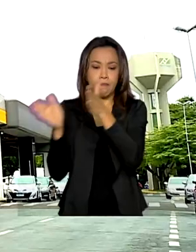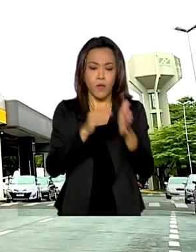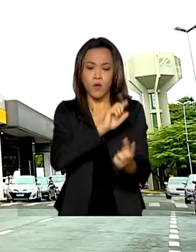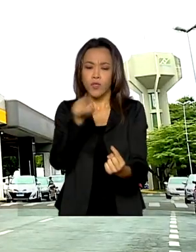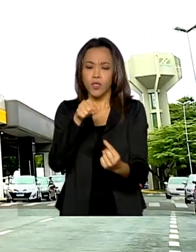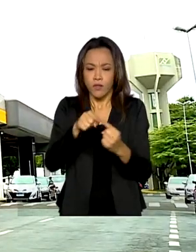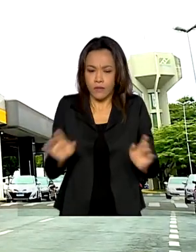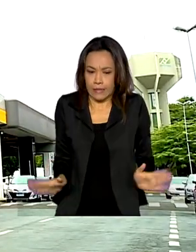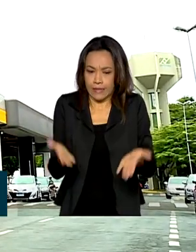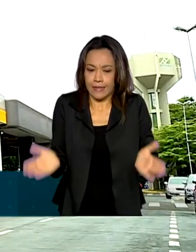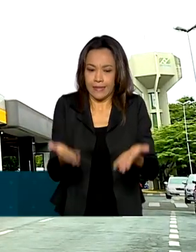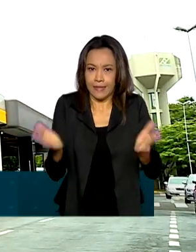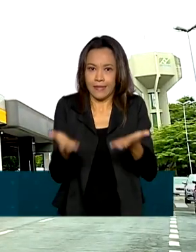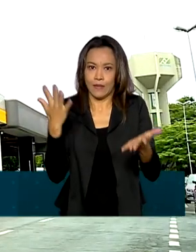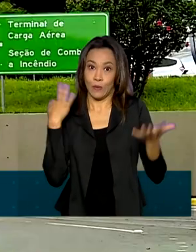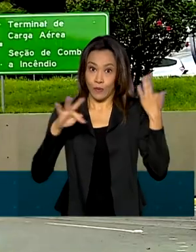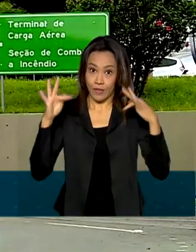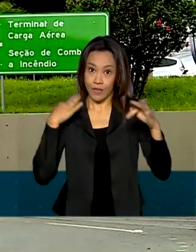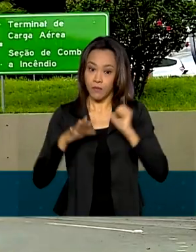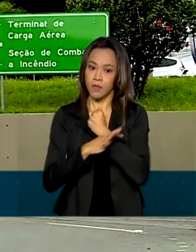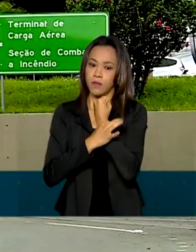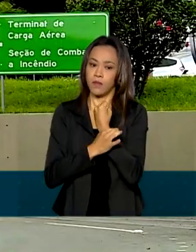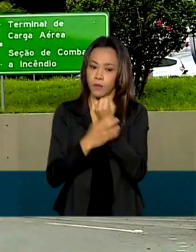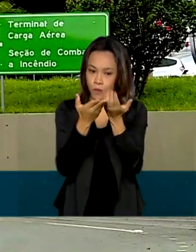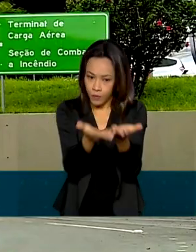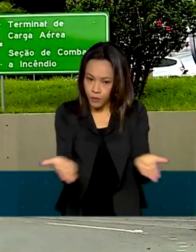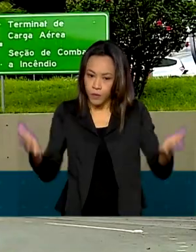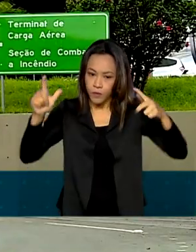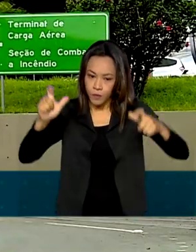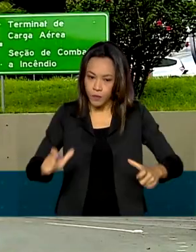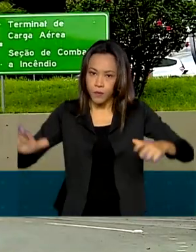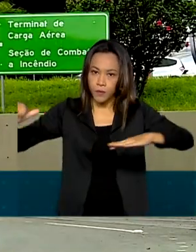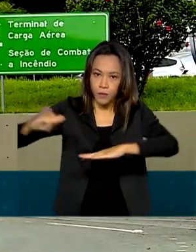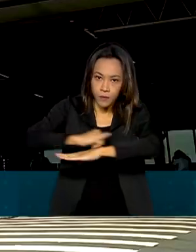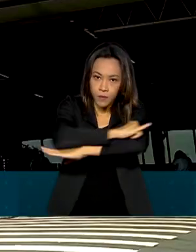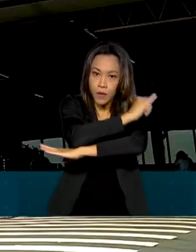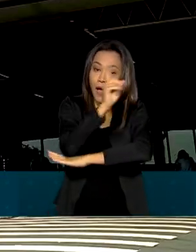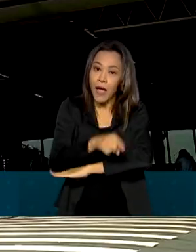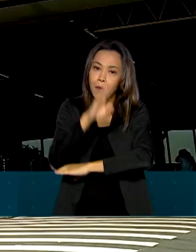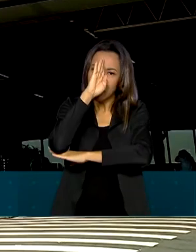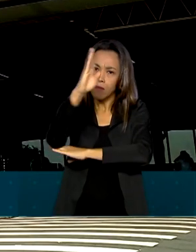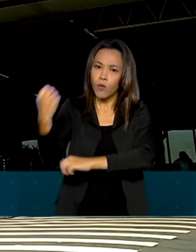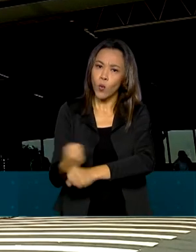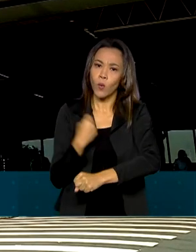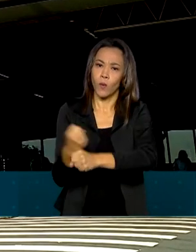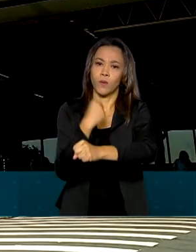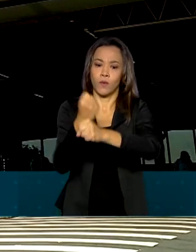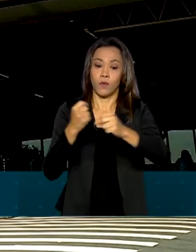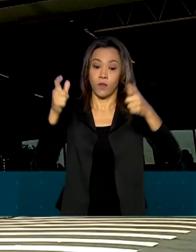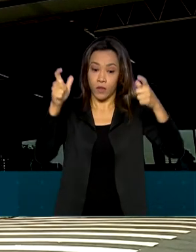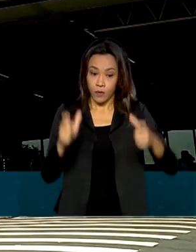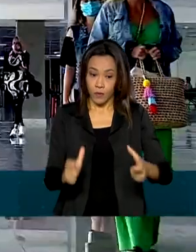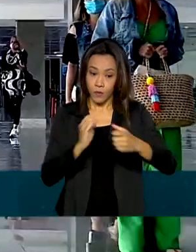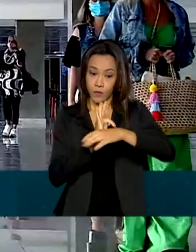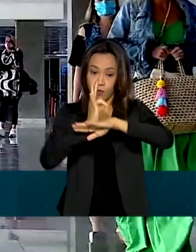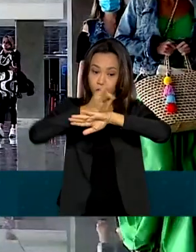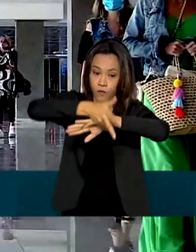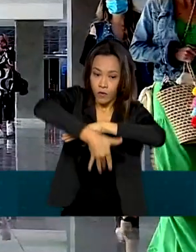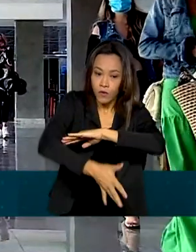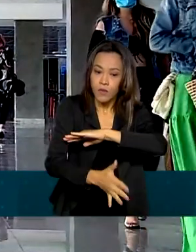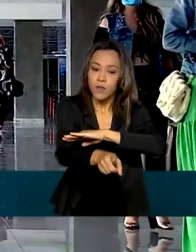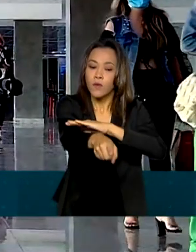cidade e deixar o aeroporto mais seguro. Esses são os principais objetivos das obras do aeroporto de Foz do Iguaçu, no Paraná,